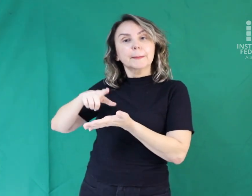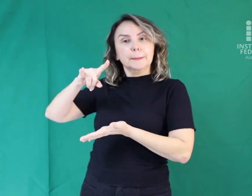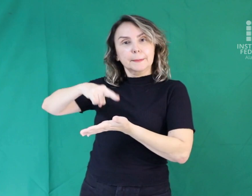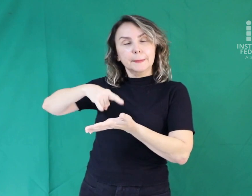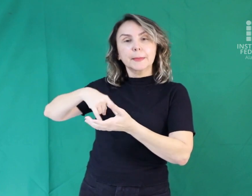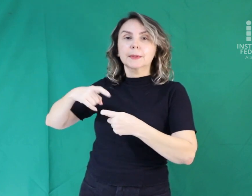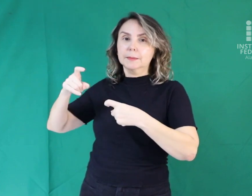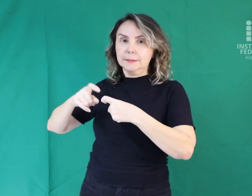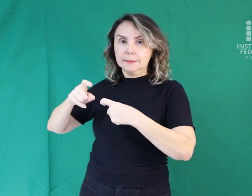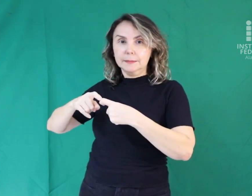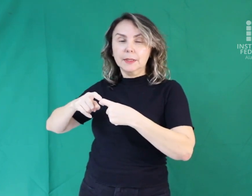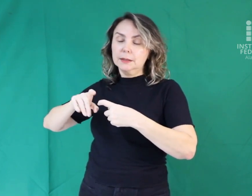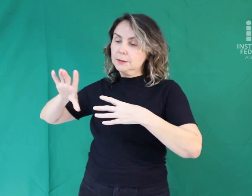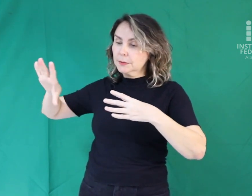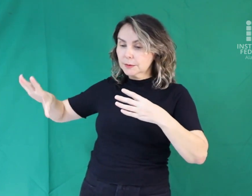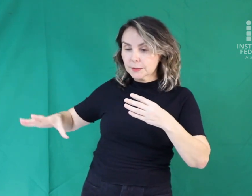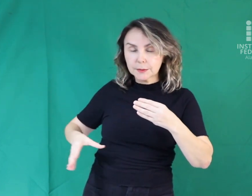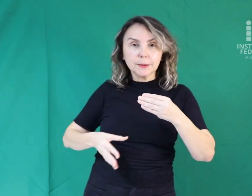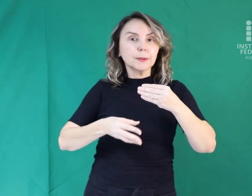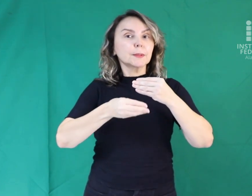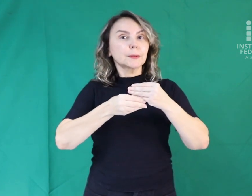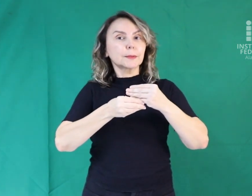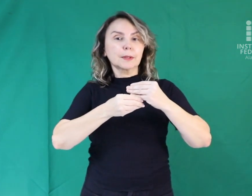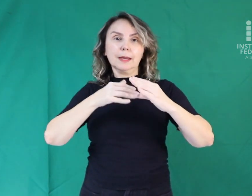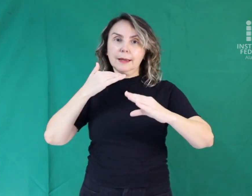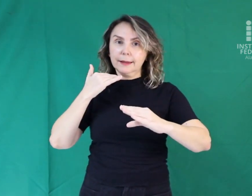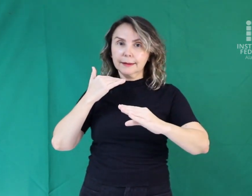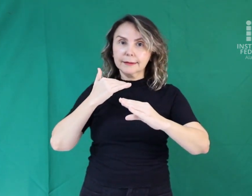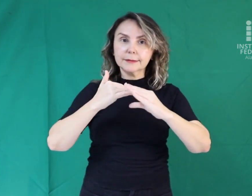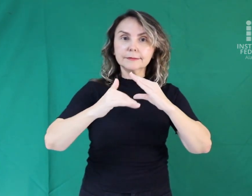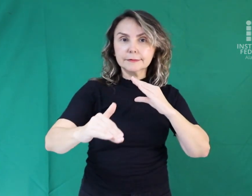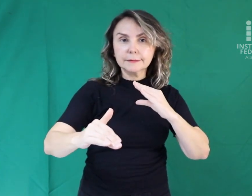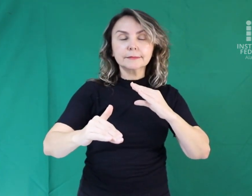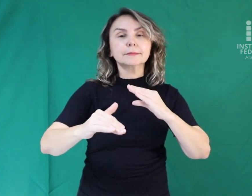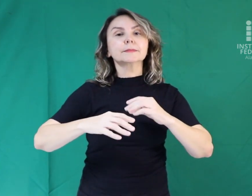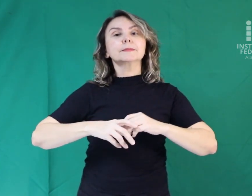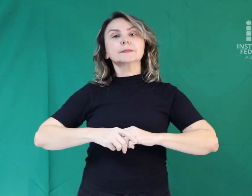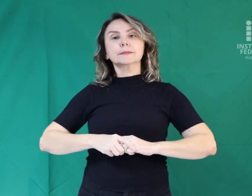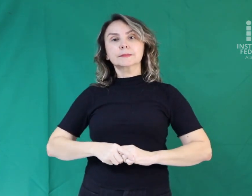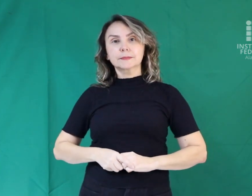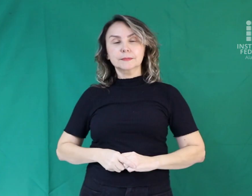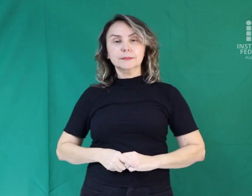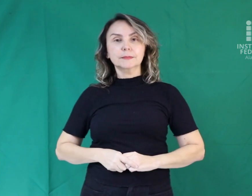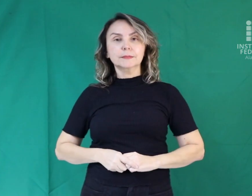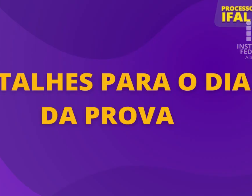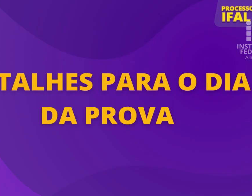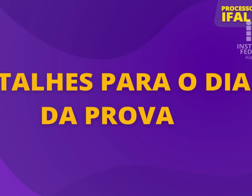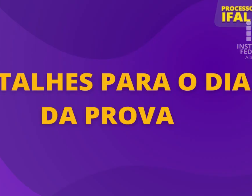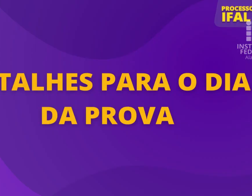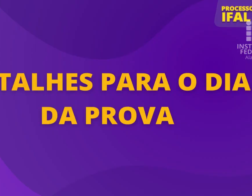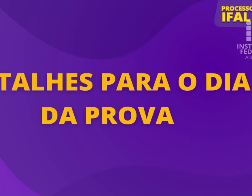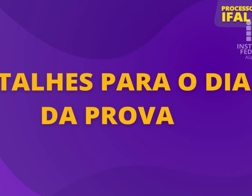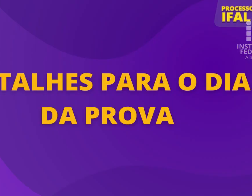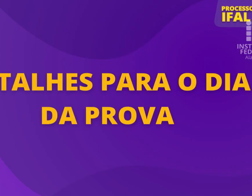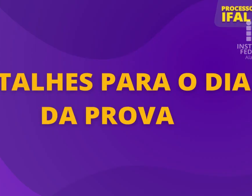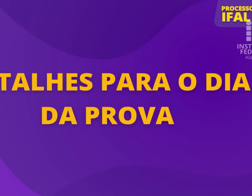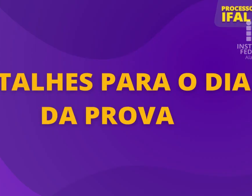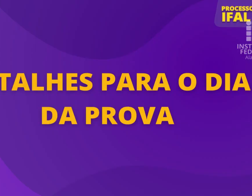Junto, ao lado médico, alegando a deficiência. Detalhes para o dia da prova.